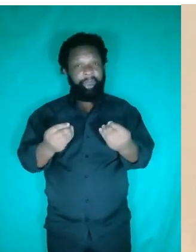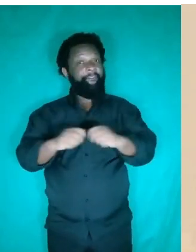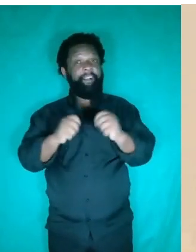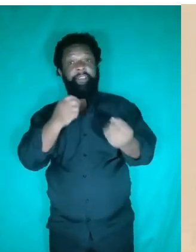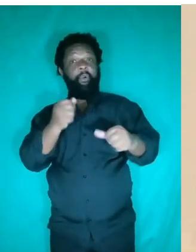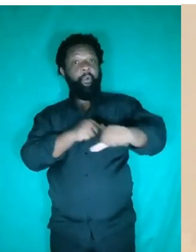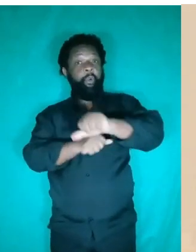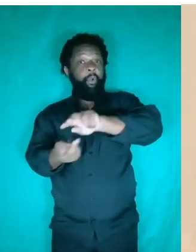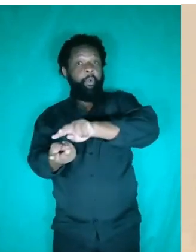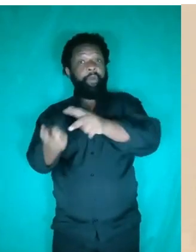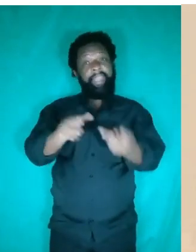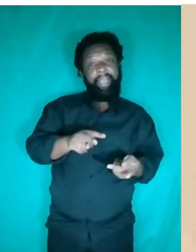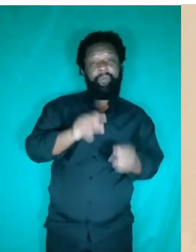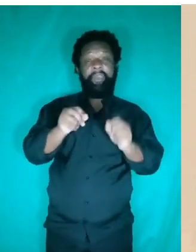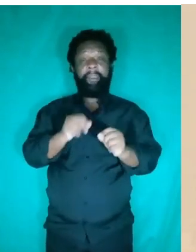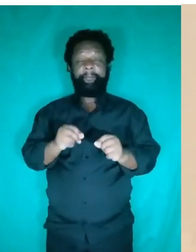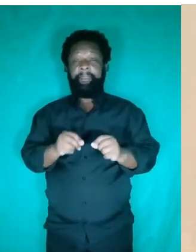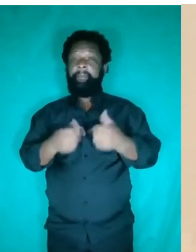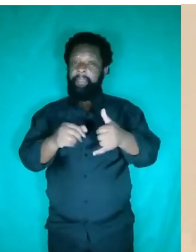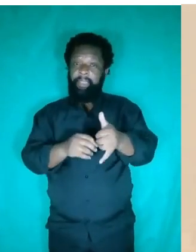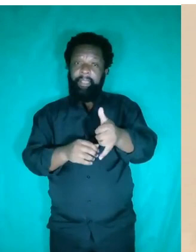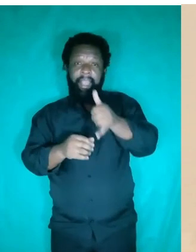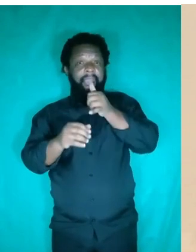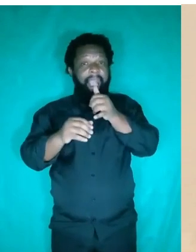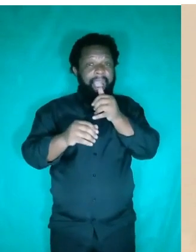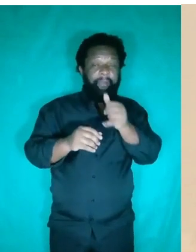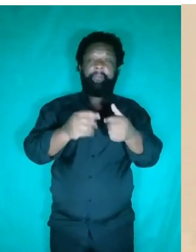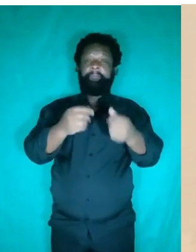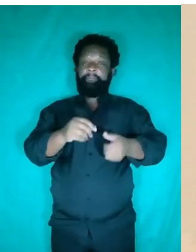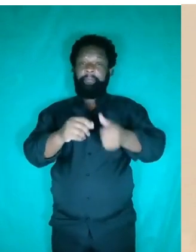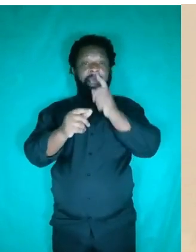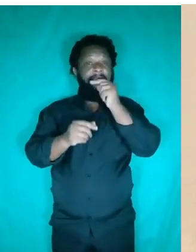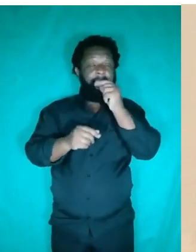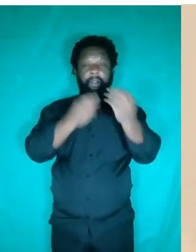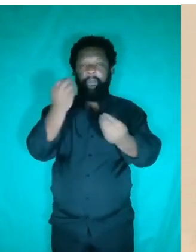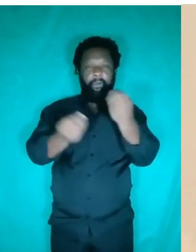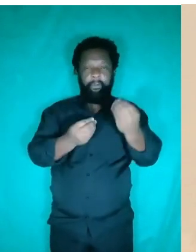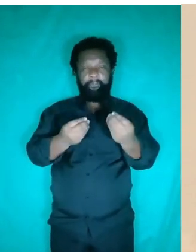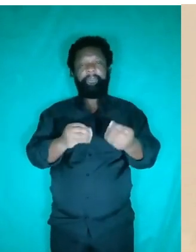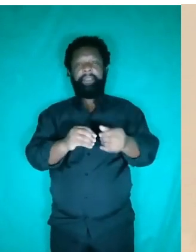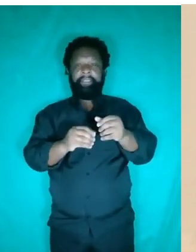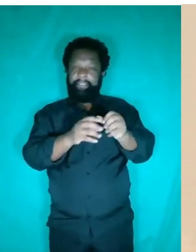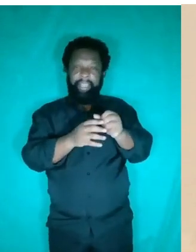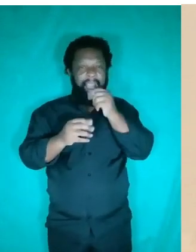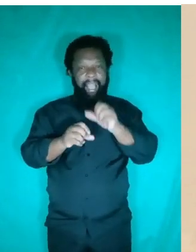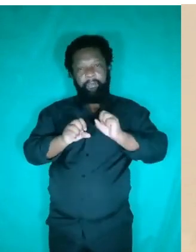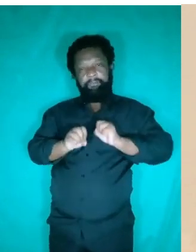o que ocorre? Ele tem que ter um empuxo maior do que seu peso. Então, o que ele faz? Ele expulsa a sua água de